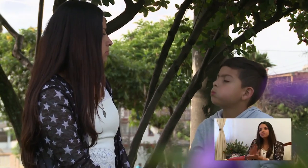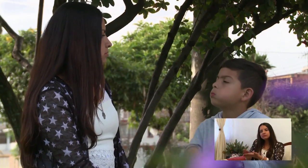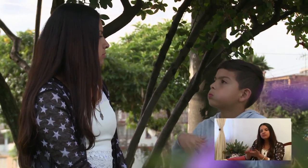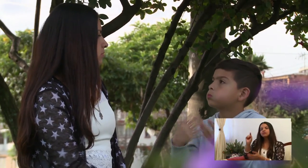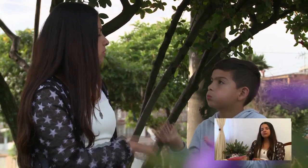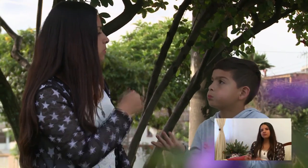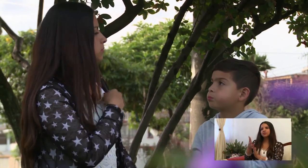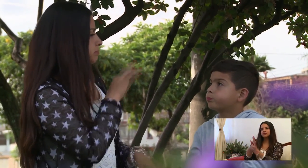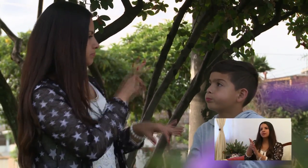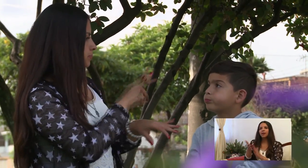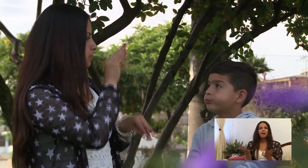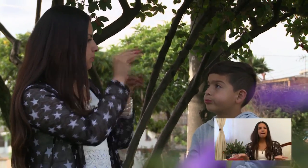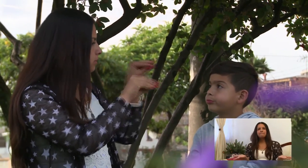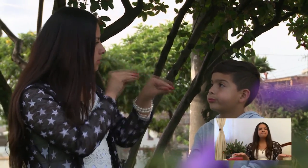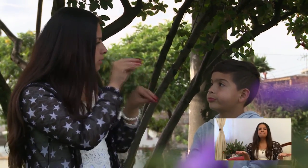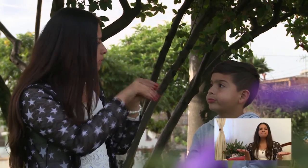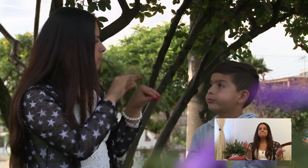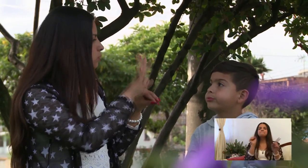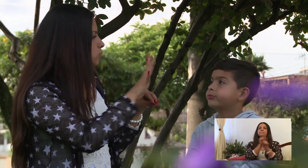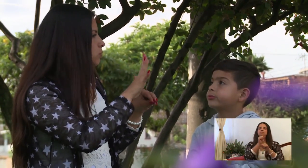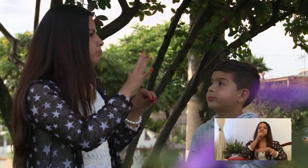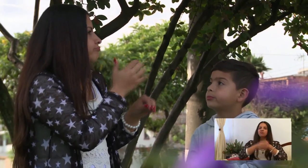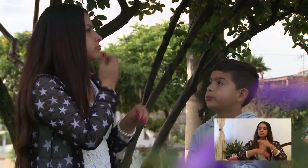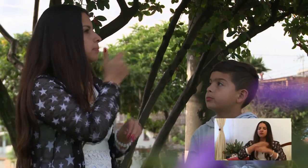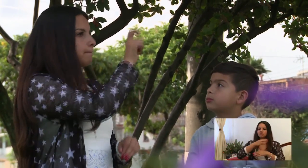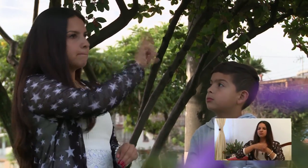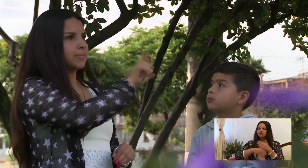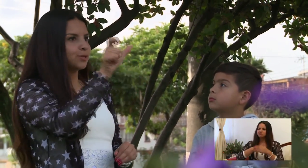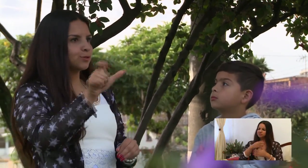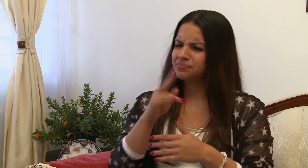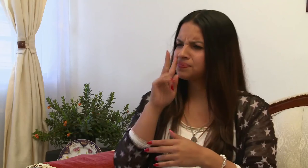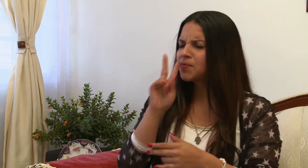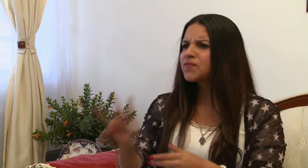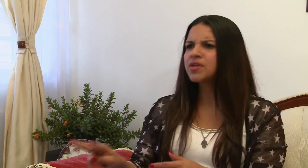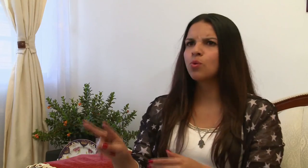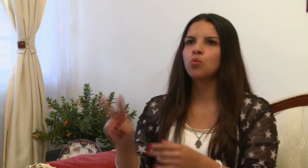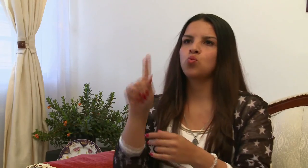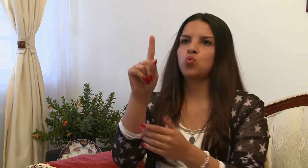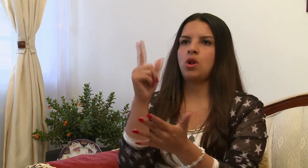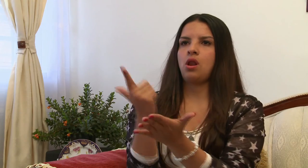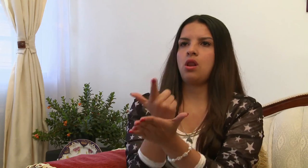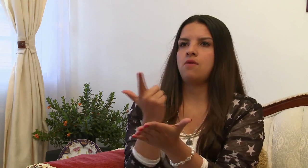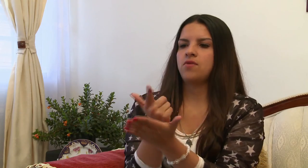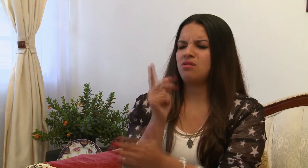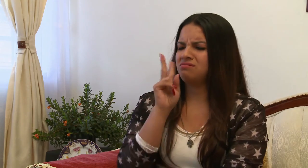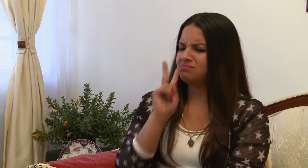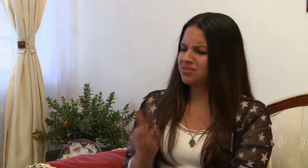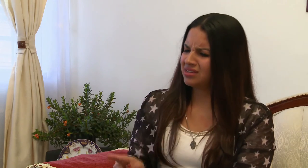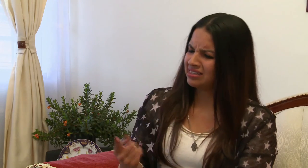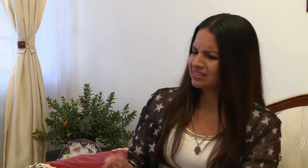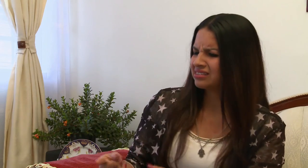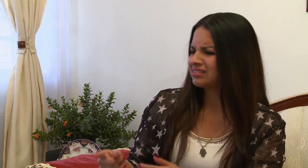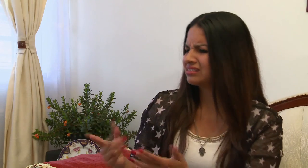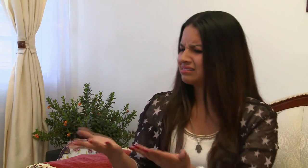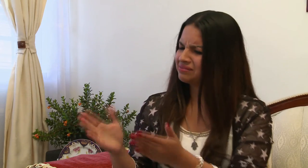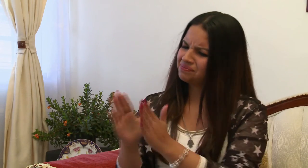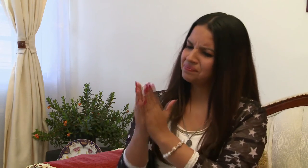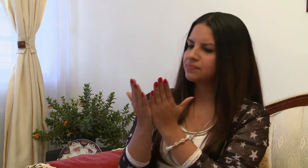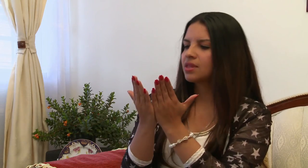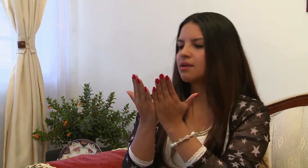Nosotros tratábamos de enseñarle la lengua de señas desde pequeño y a medida que él fue creciendo, él fue como acercándose más